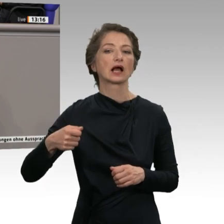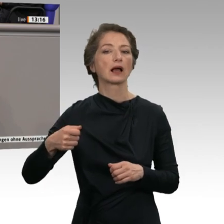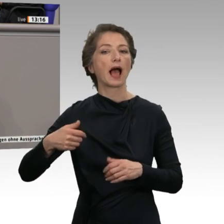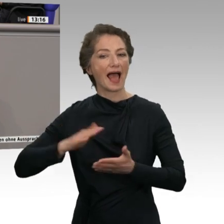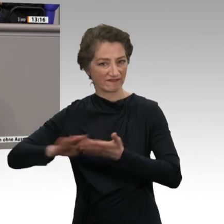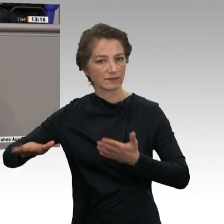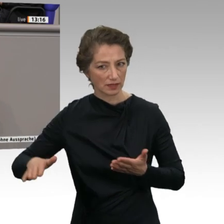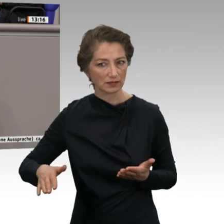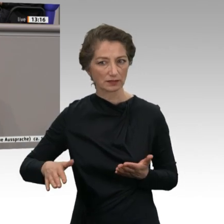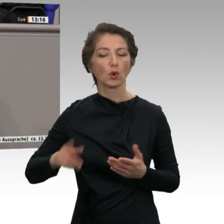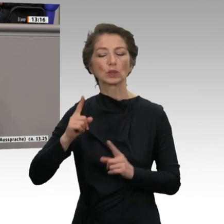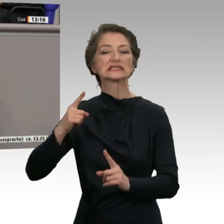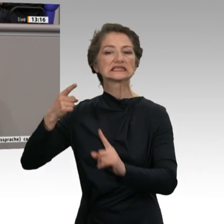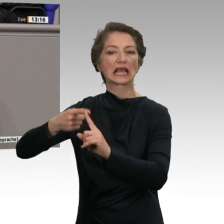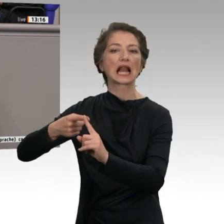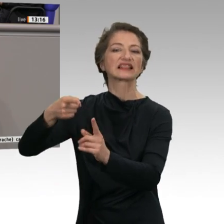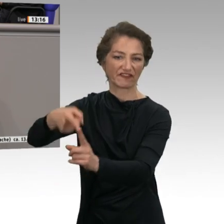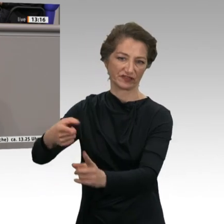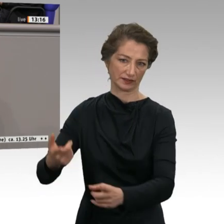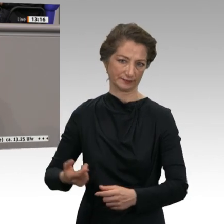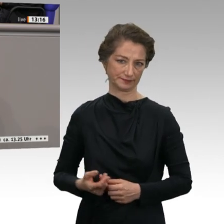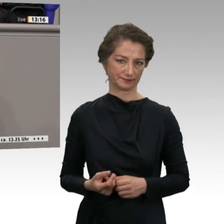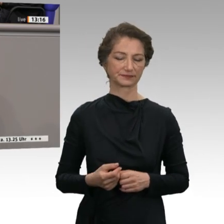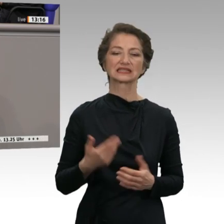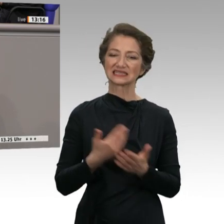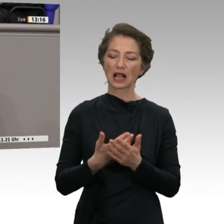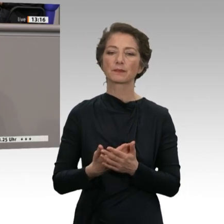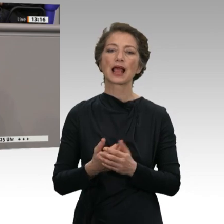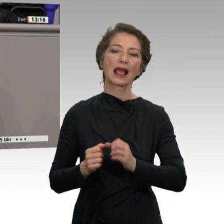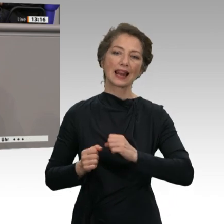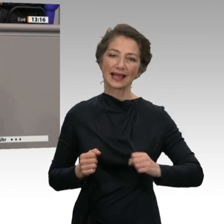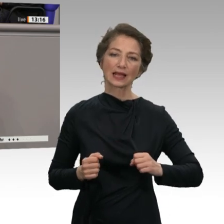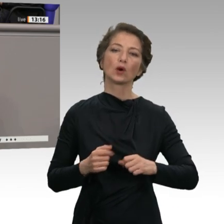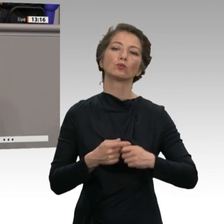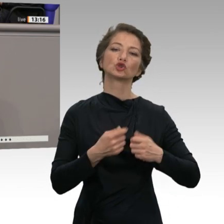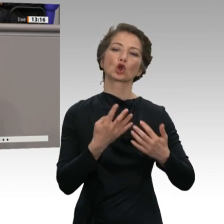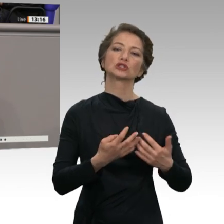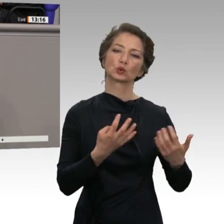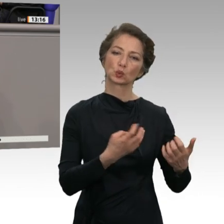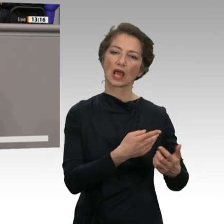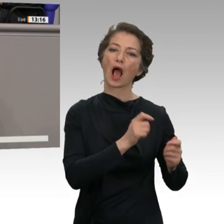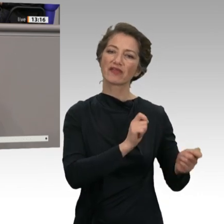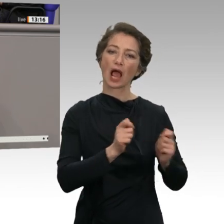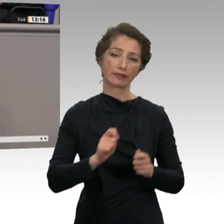Dazu kommen wir noch. Darum lehnen wir die Anträge der Linken und vom Bündnis 90 die Grünen ab. Vielen Dank.